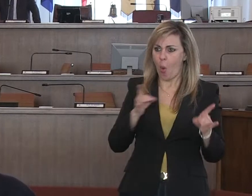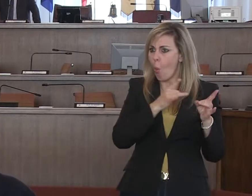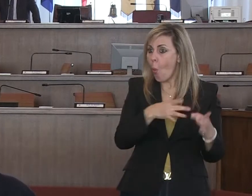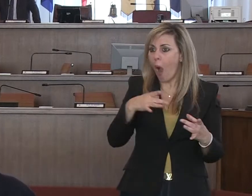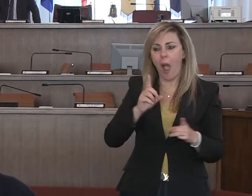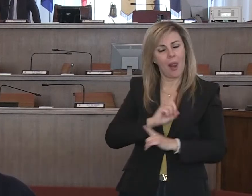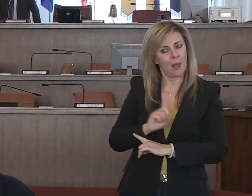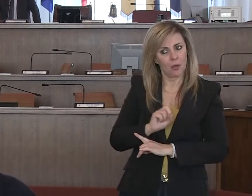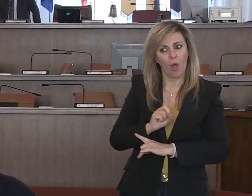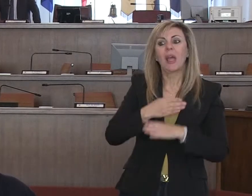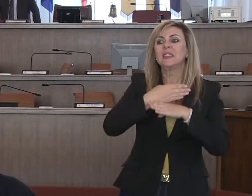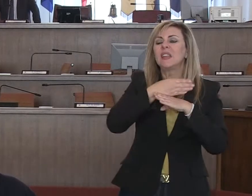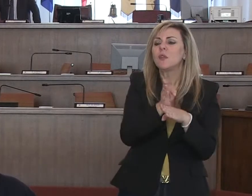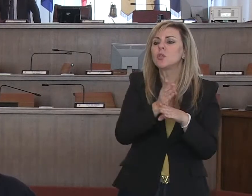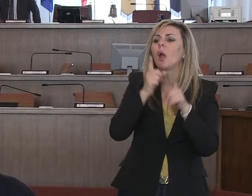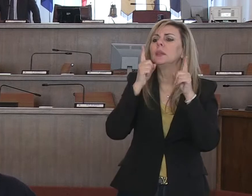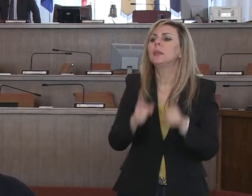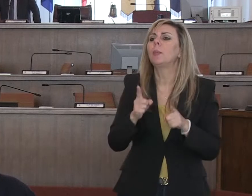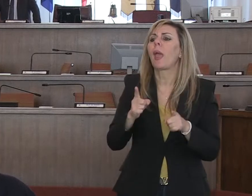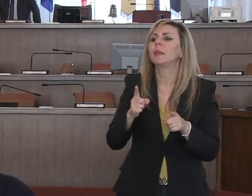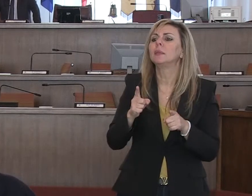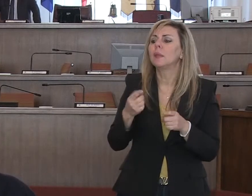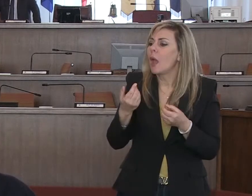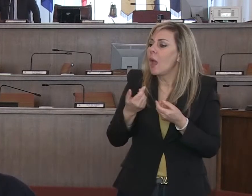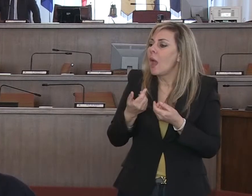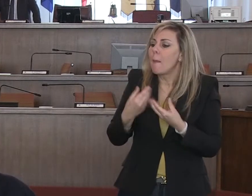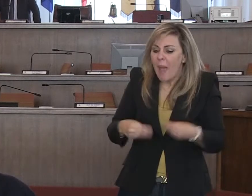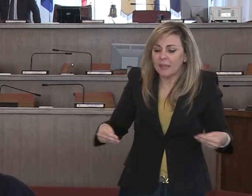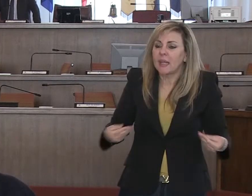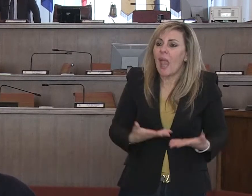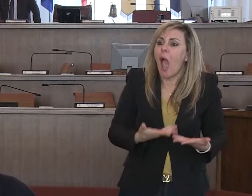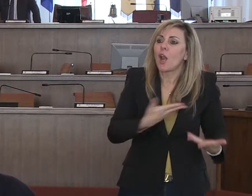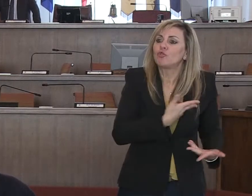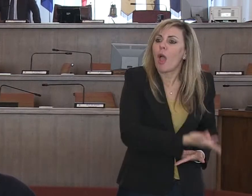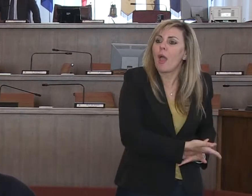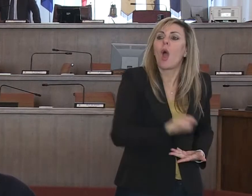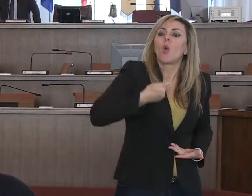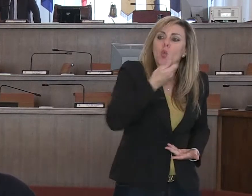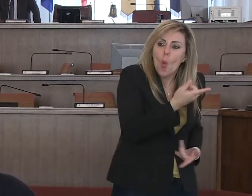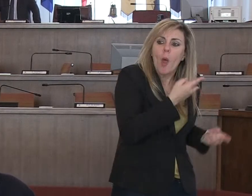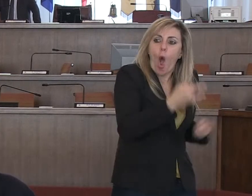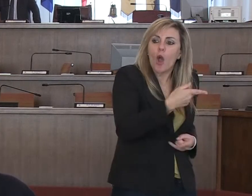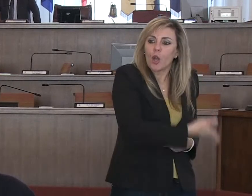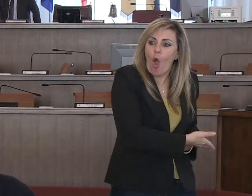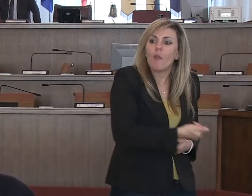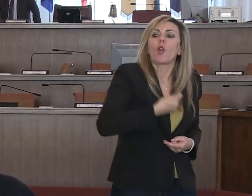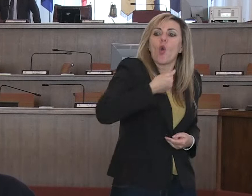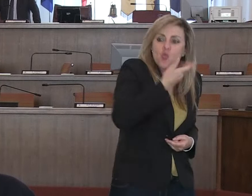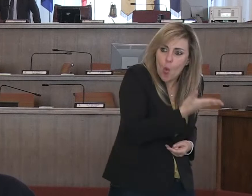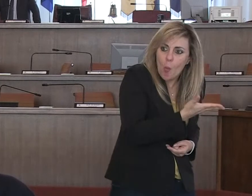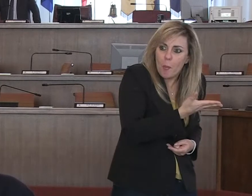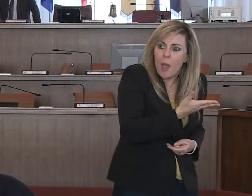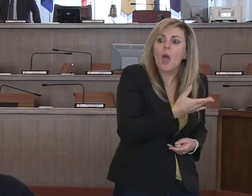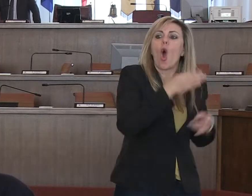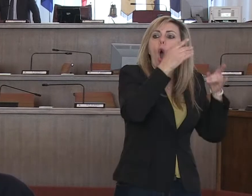alle scorte, giacenze, in base al numero dei ricoverati, in base al numero dei stabilimenti